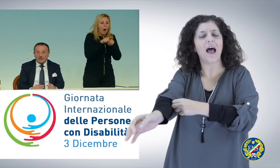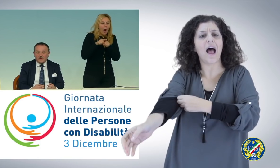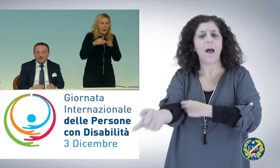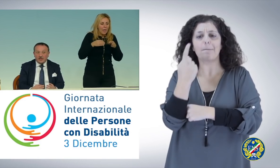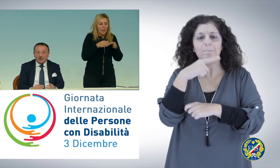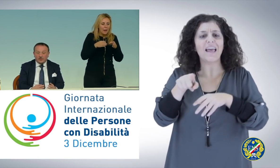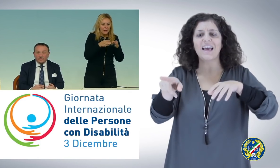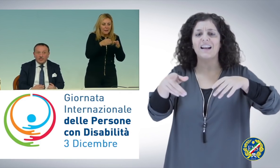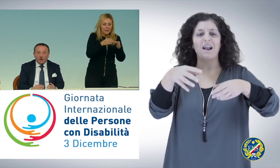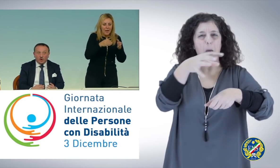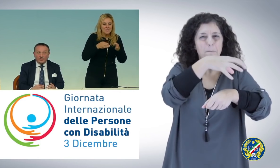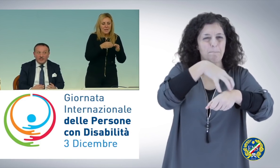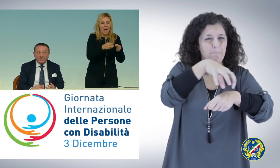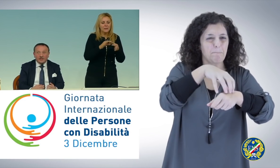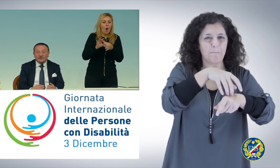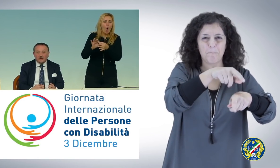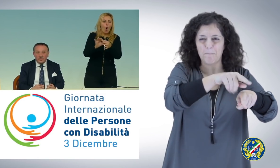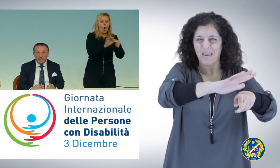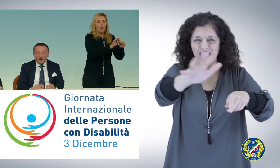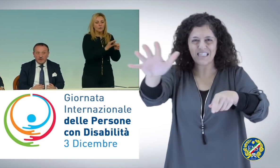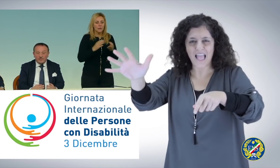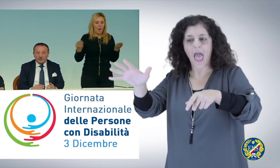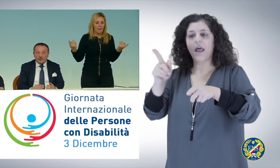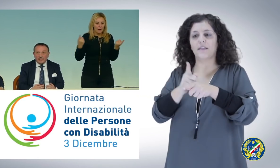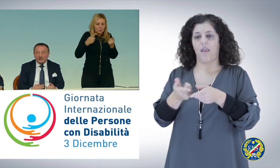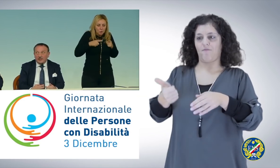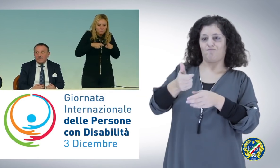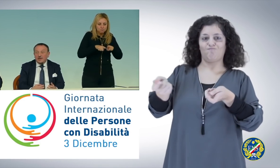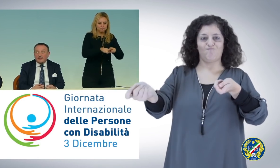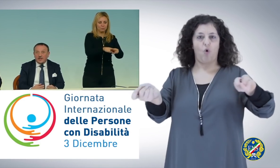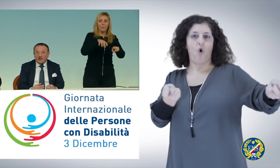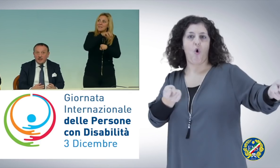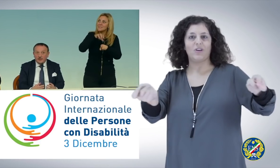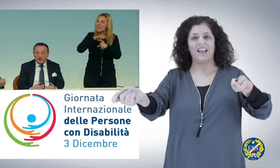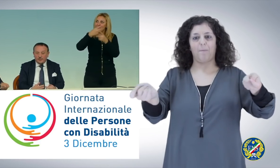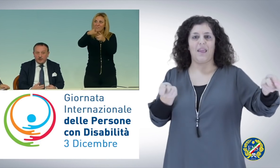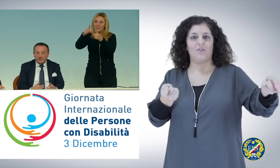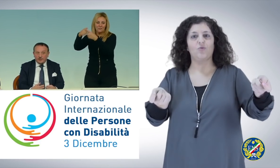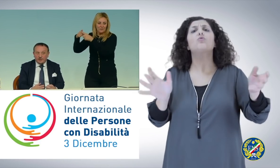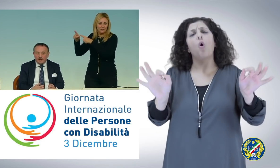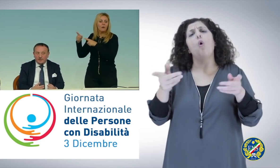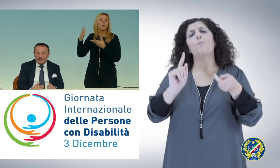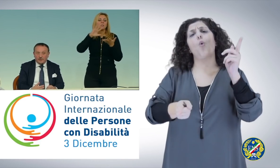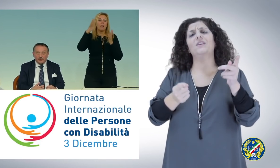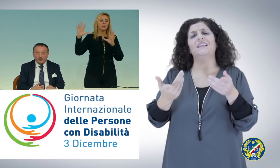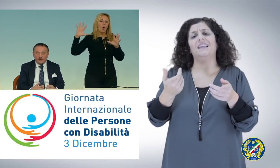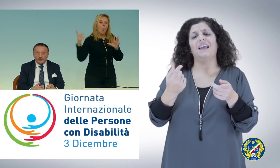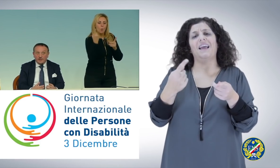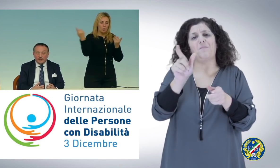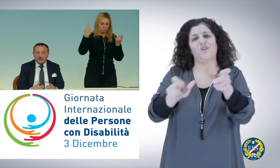indirizzo, di raccordo, di coordinamento rispetto agli altri Ministeri proprio le politiche per le persone con disabilità